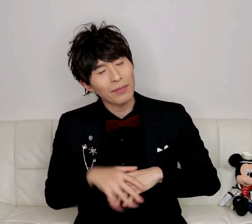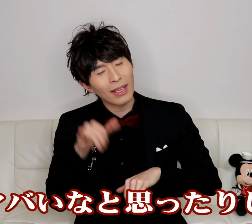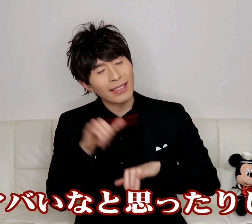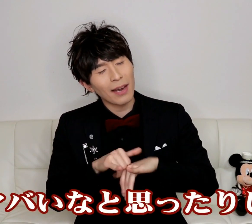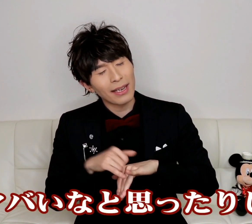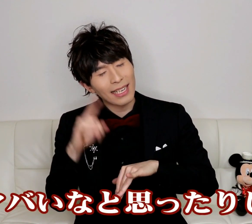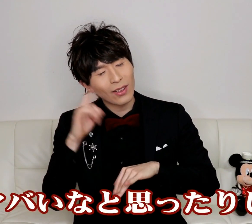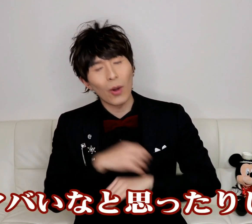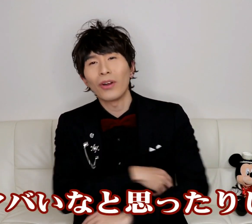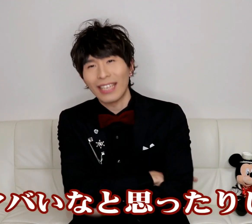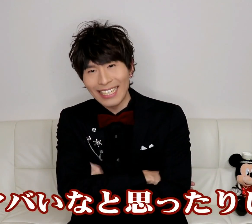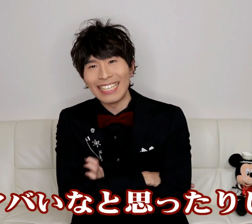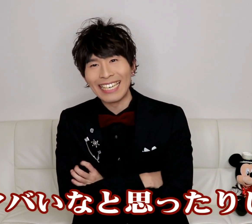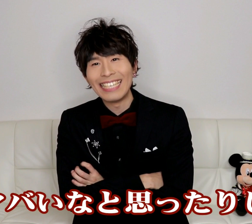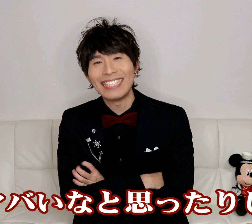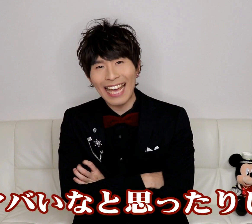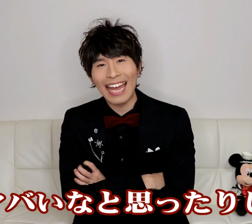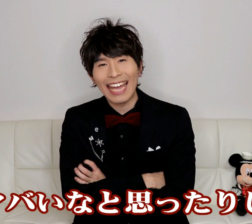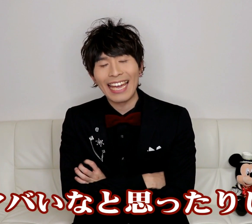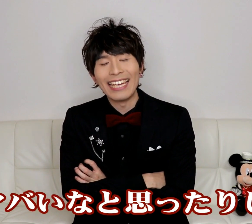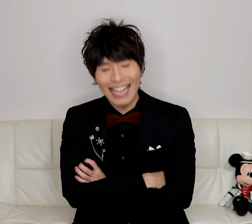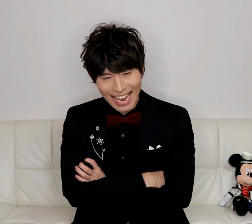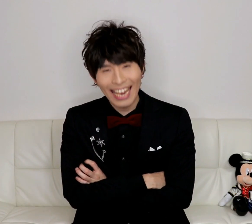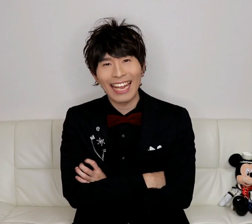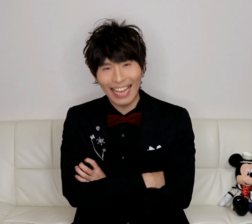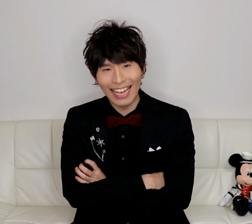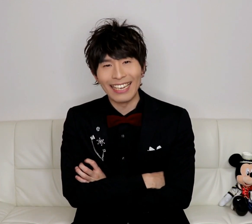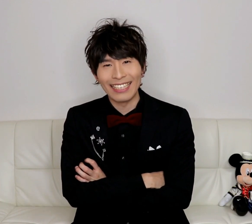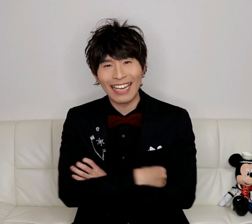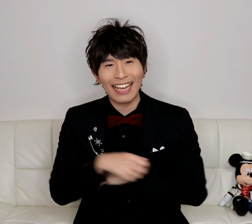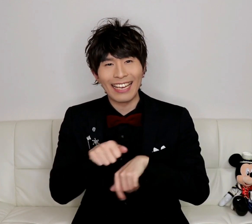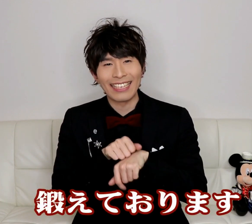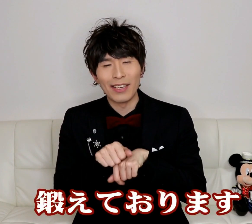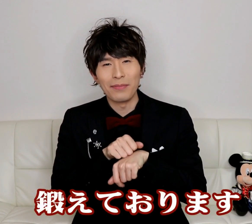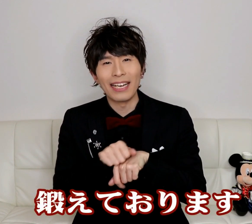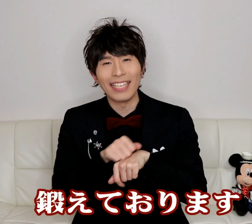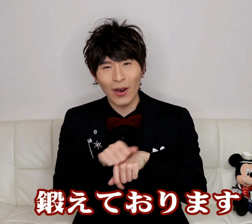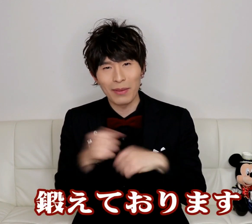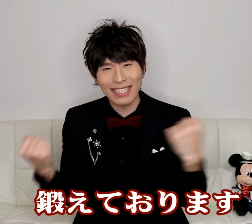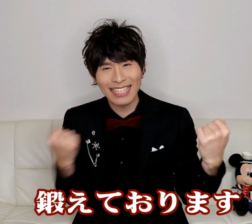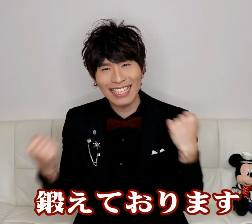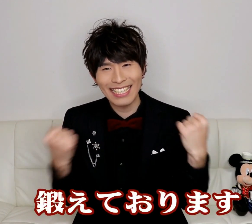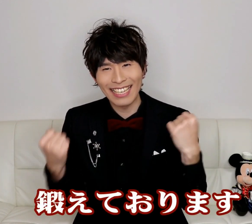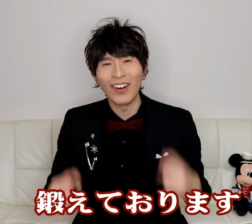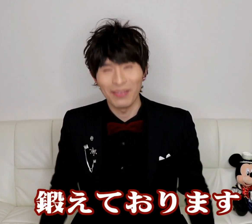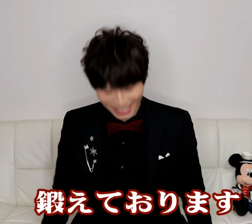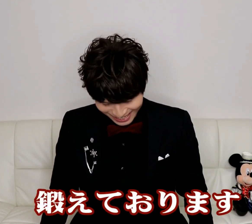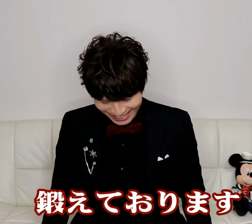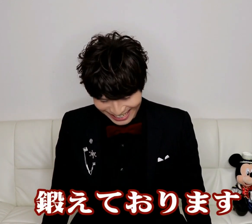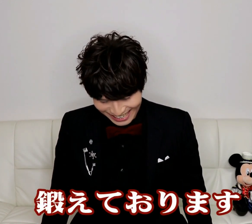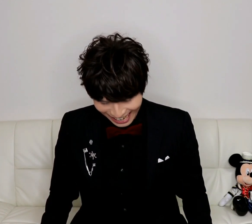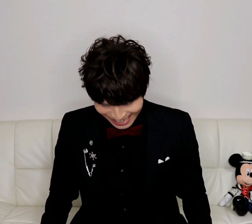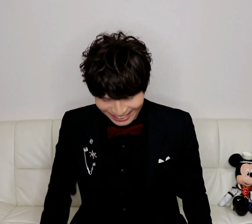やばいなと思ったりしてねはい磨いております鍛えておりますはい